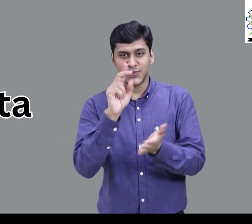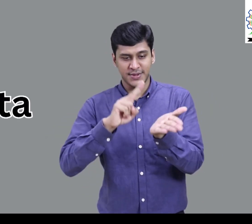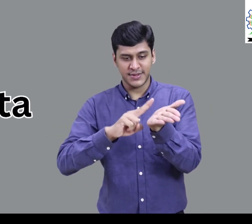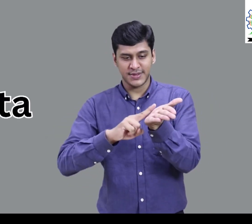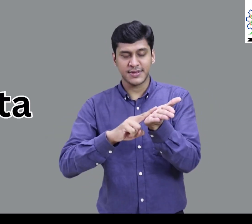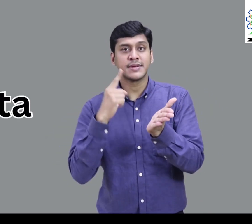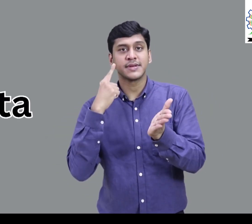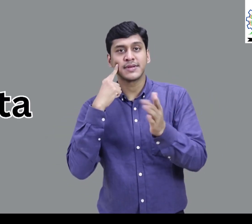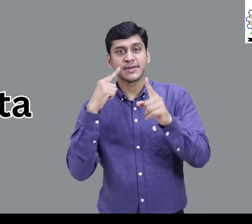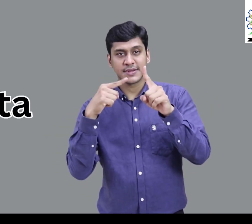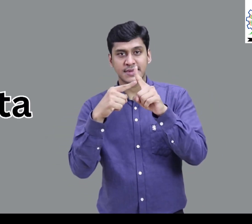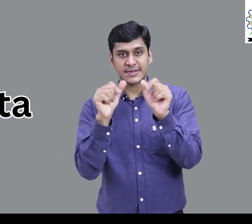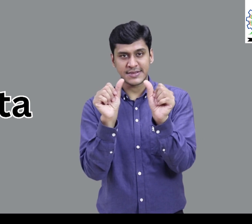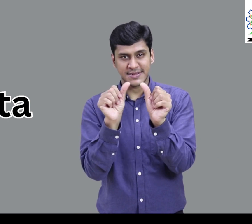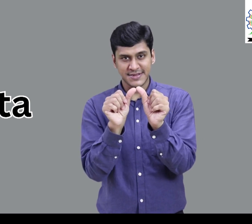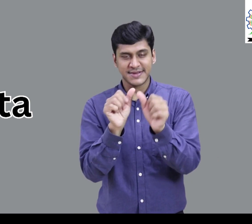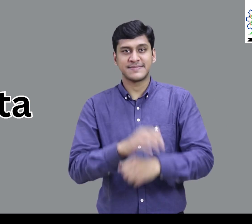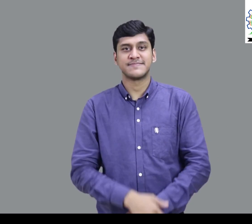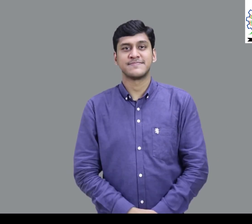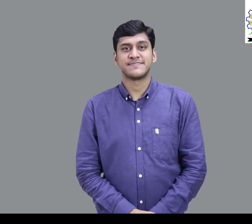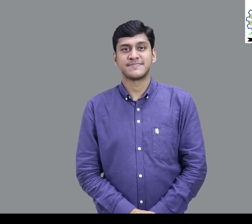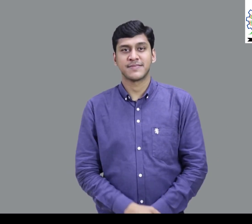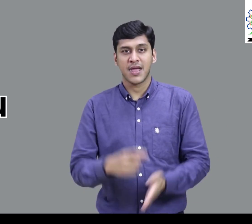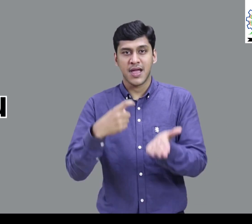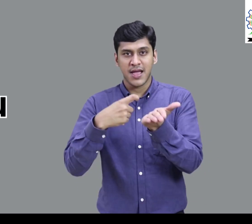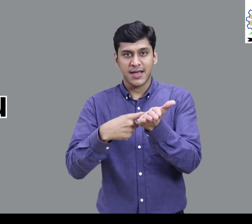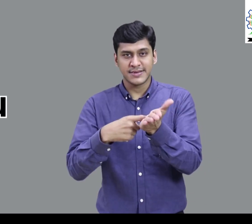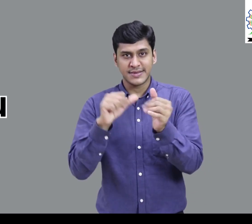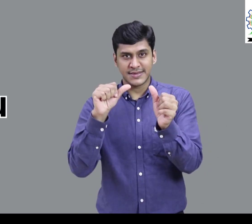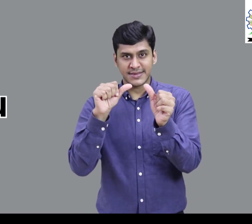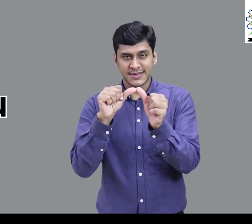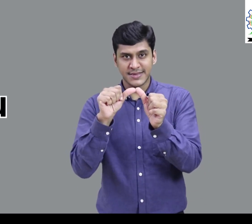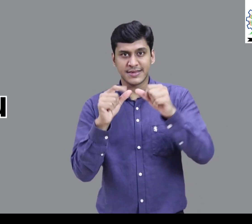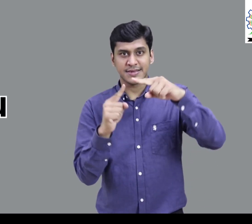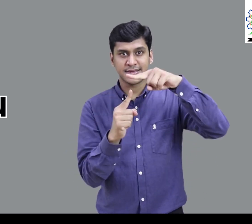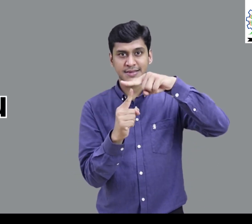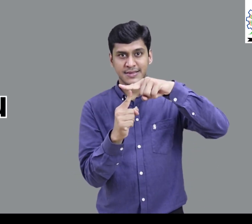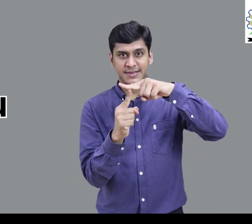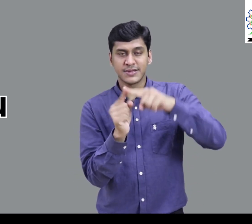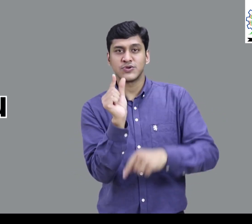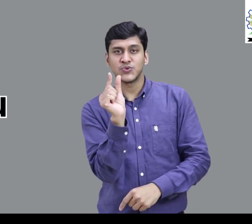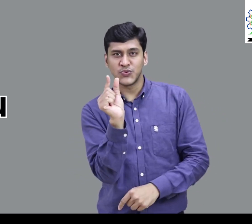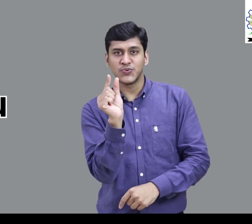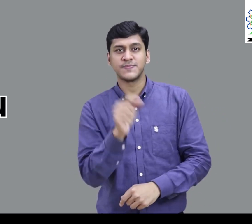N I T A सुनीता R A T U Ratu